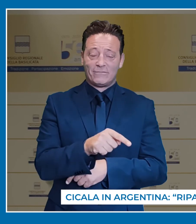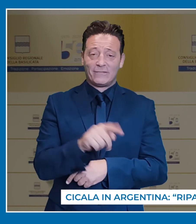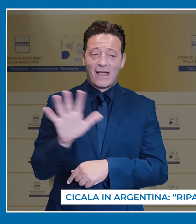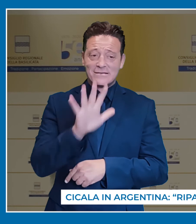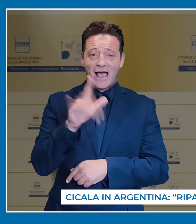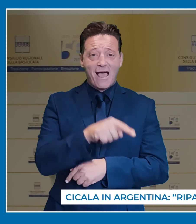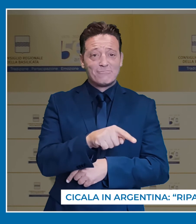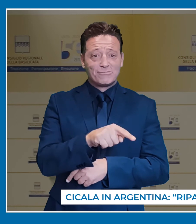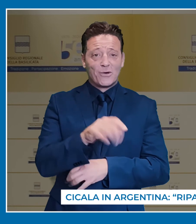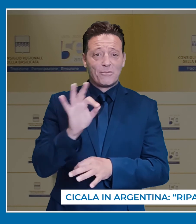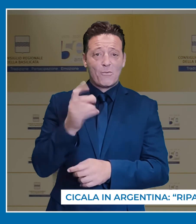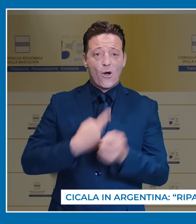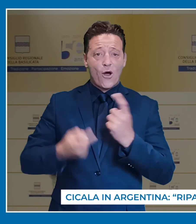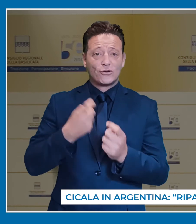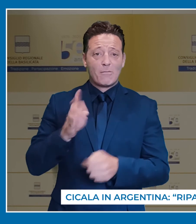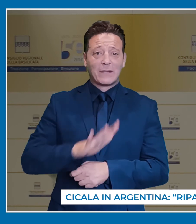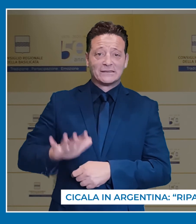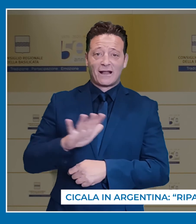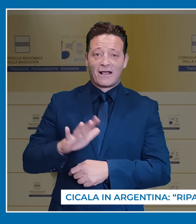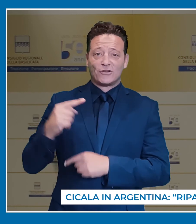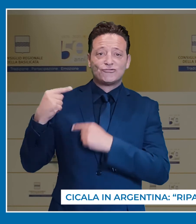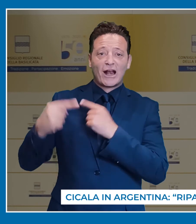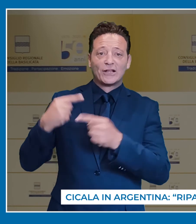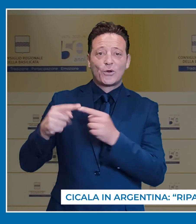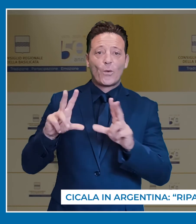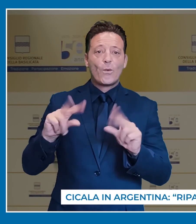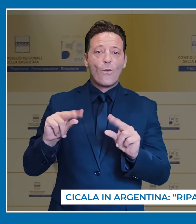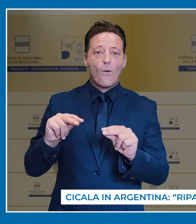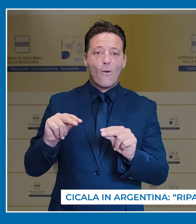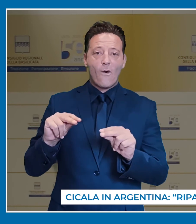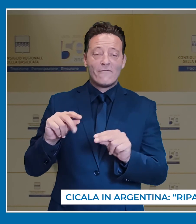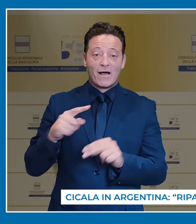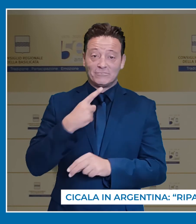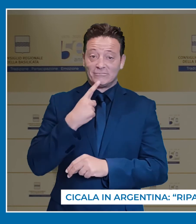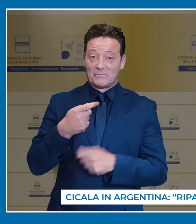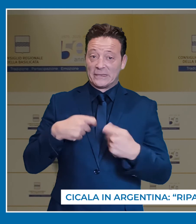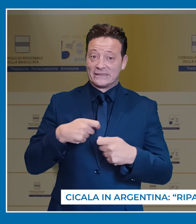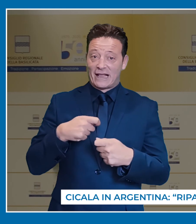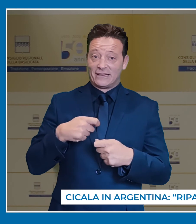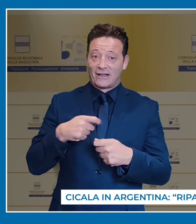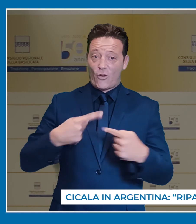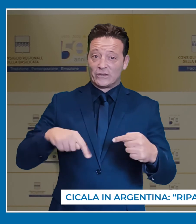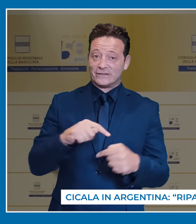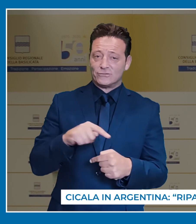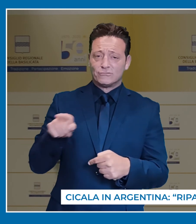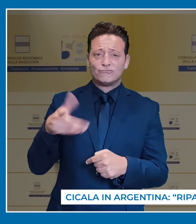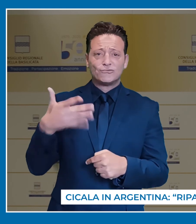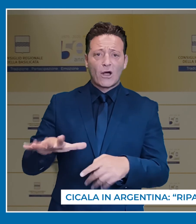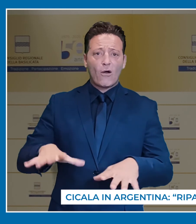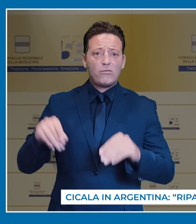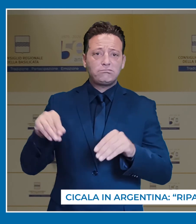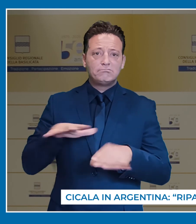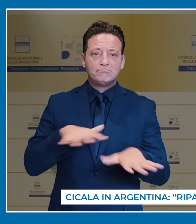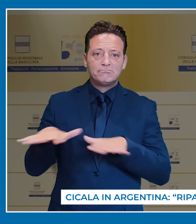Esempio della nuova generazione di origine lucana, che, ha sottolineato Cicala, ha già